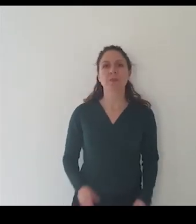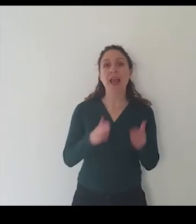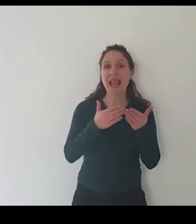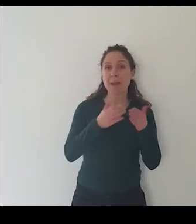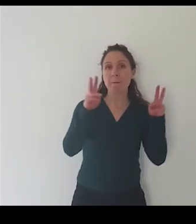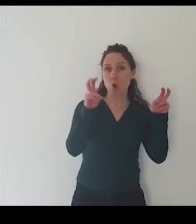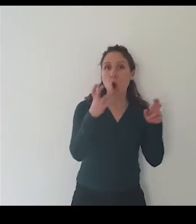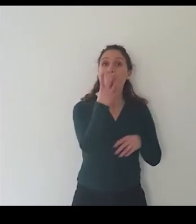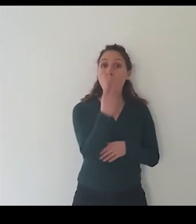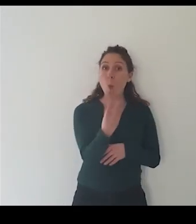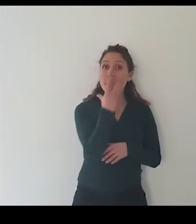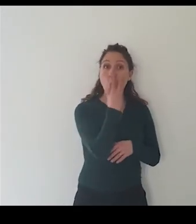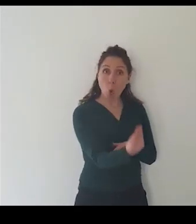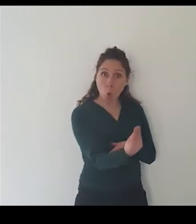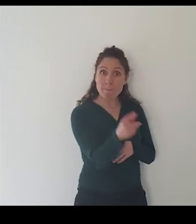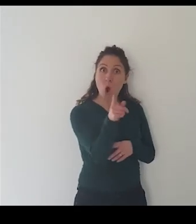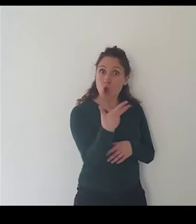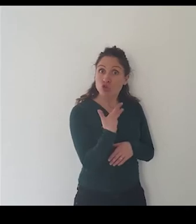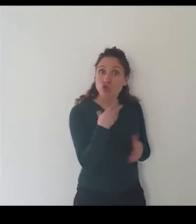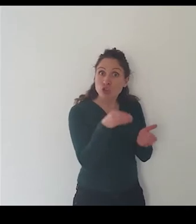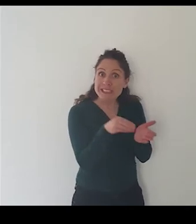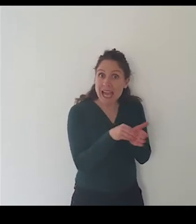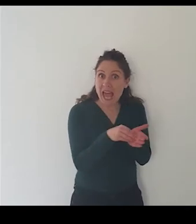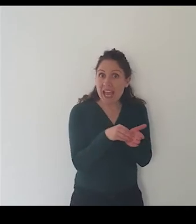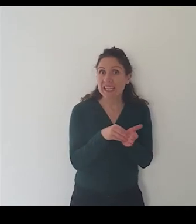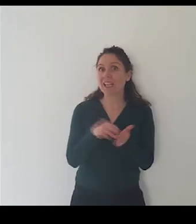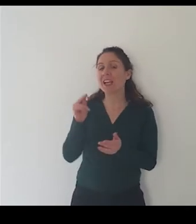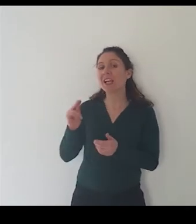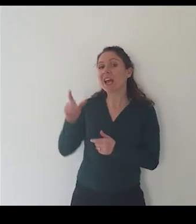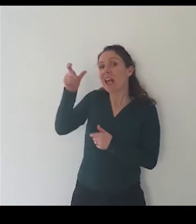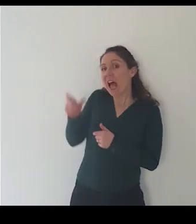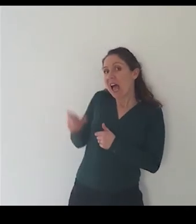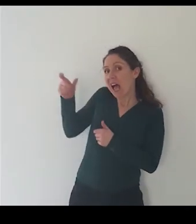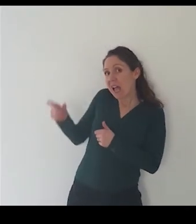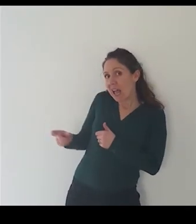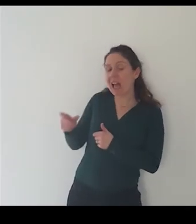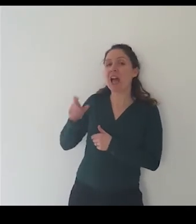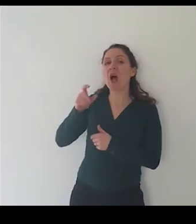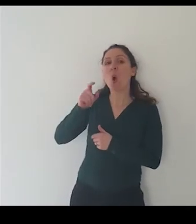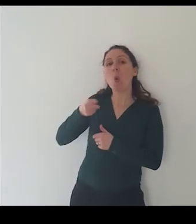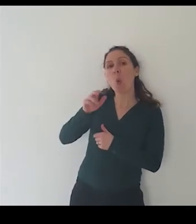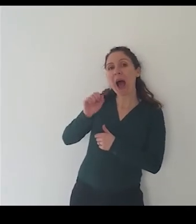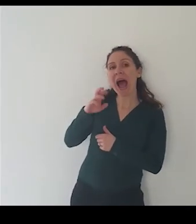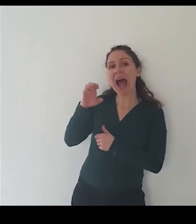lupo lupo ma ci sei di giusi quarenghi e giulia orecchia